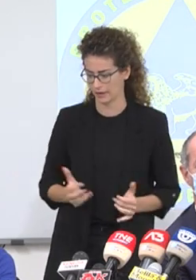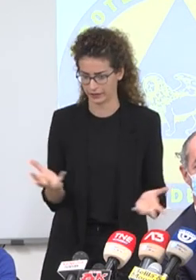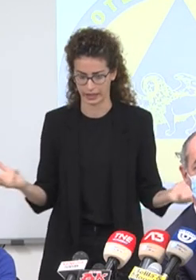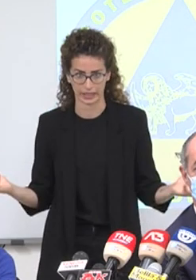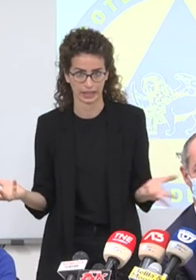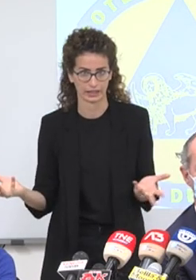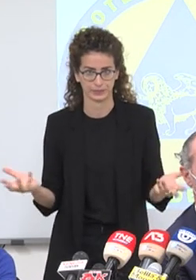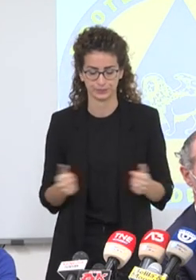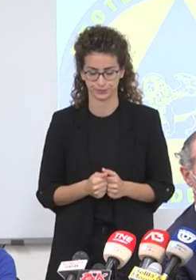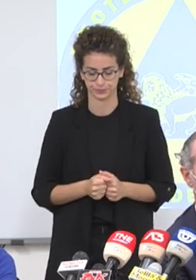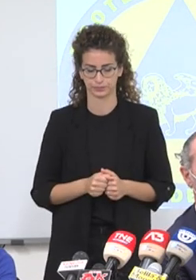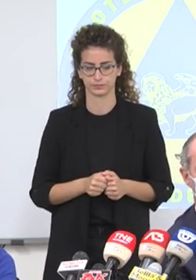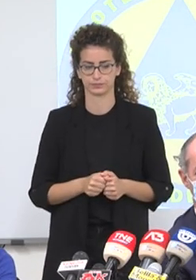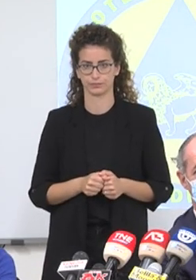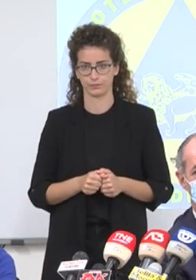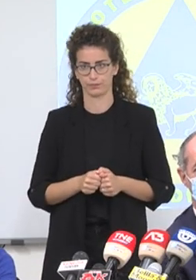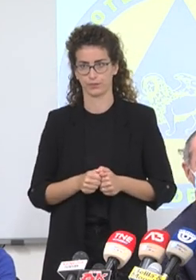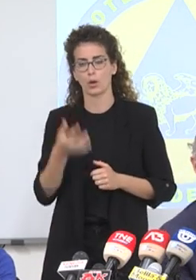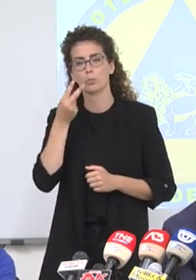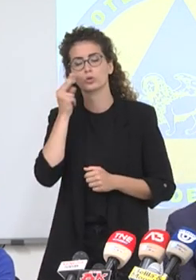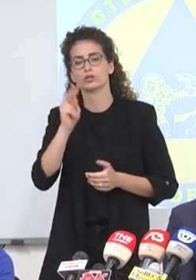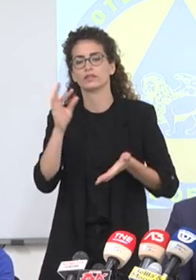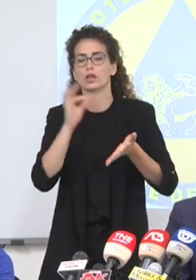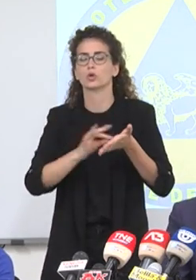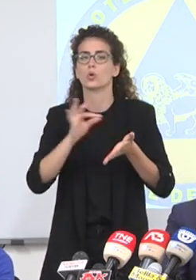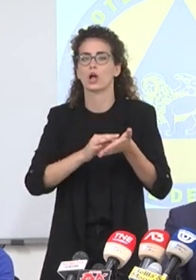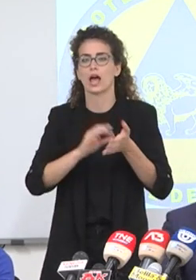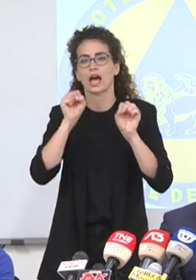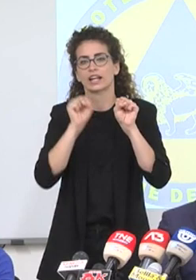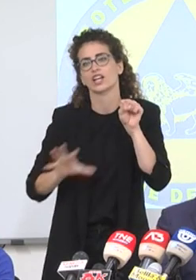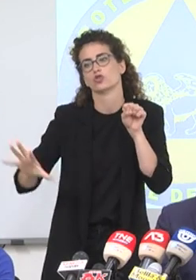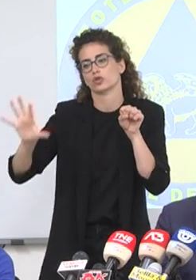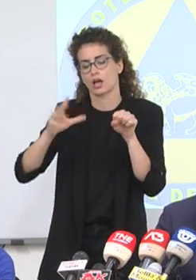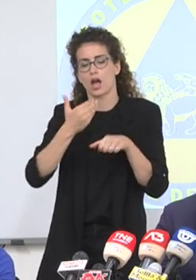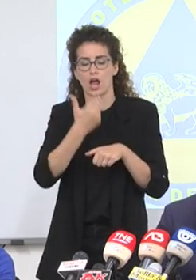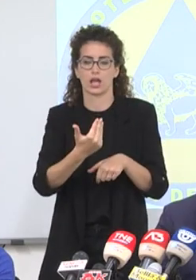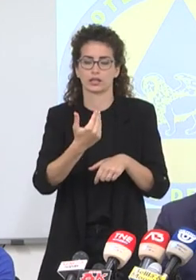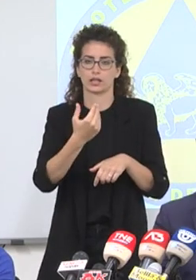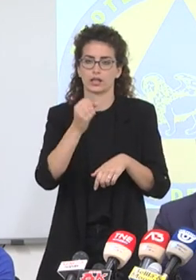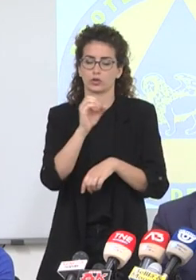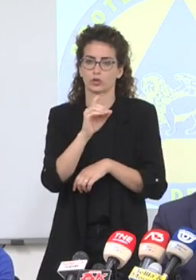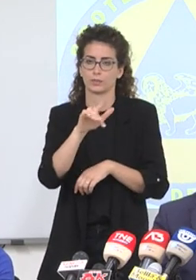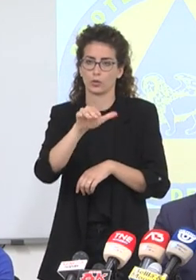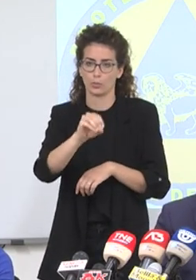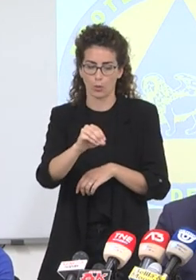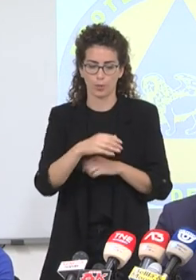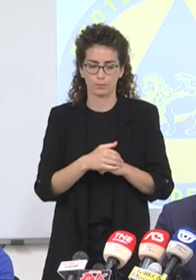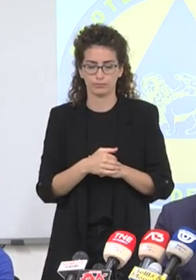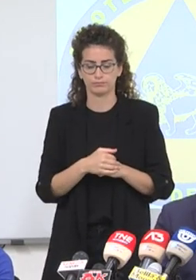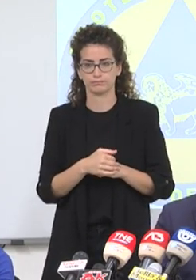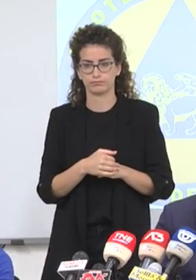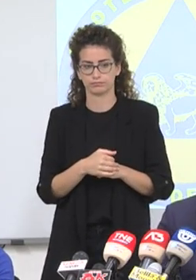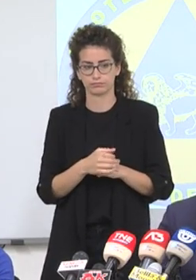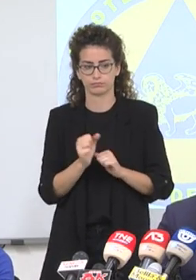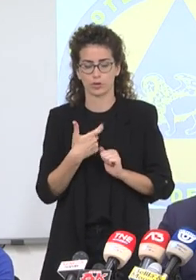eccetera, che a livello scolastico regionale, ringrazio anche la dottoressa Palumbo, è stata prevista la possibilità di entrare proprio